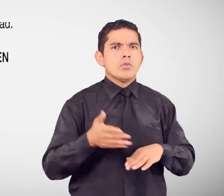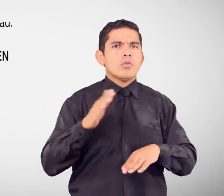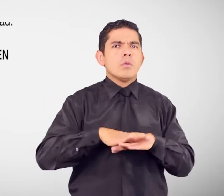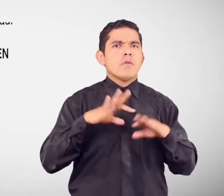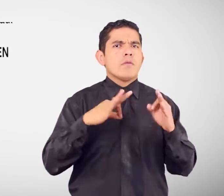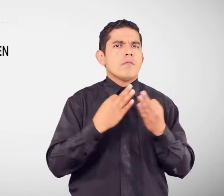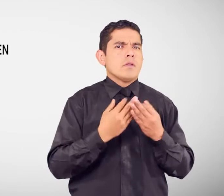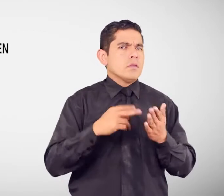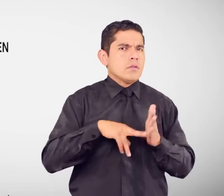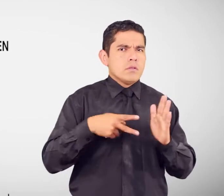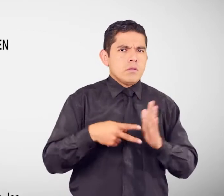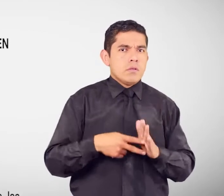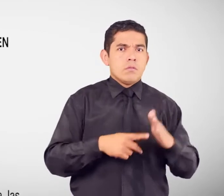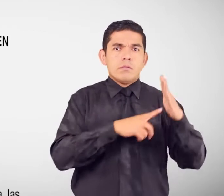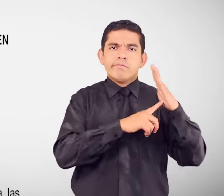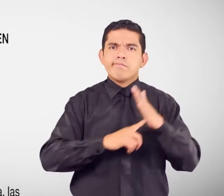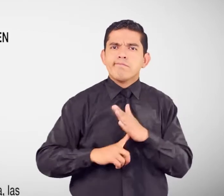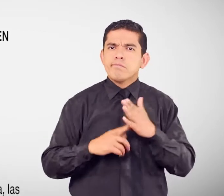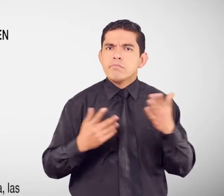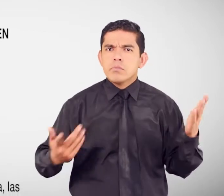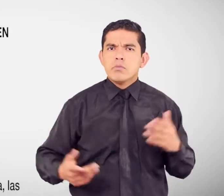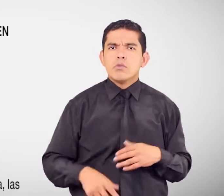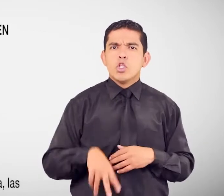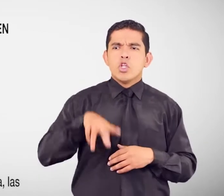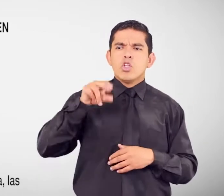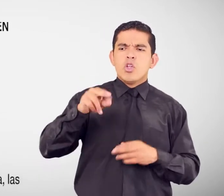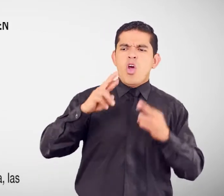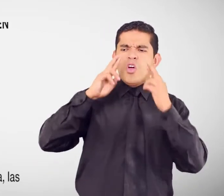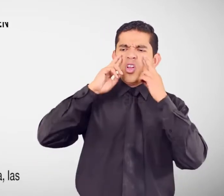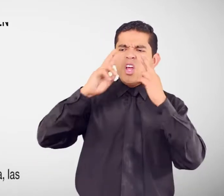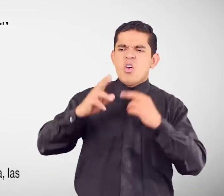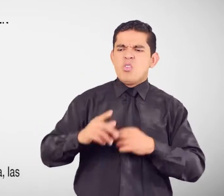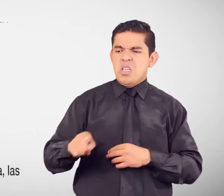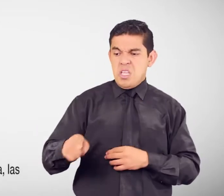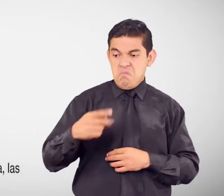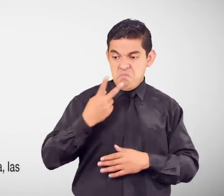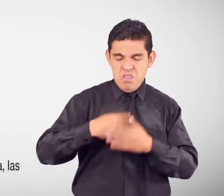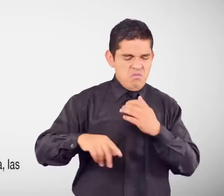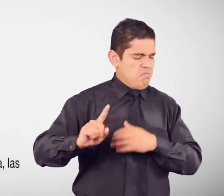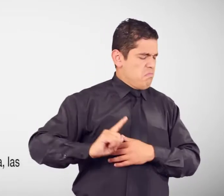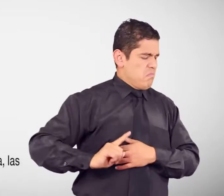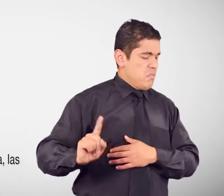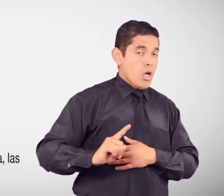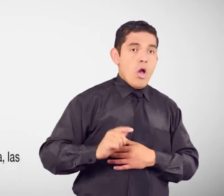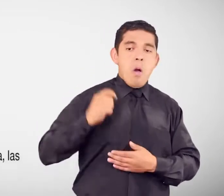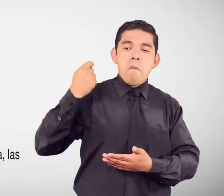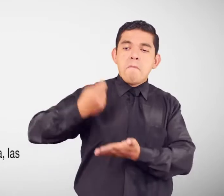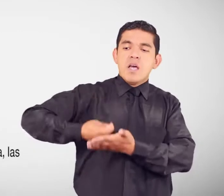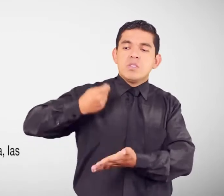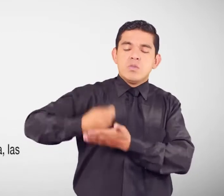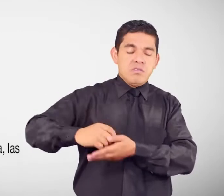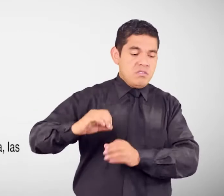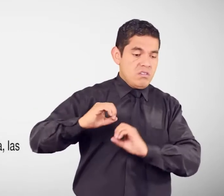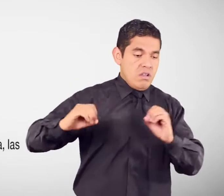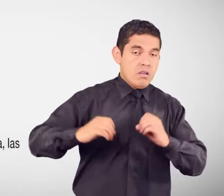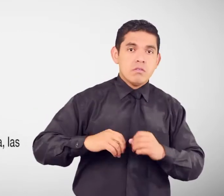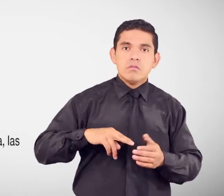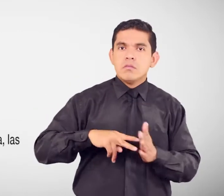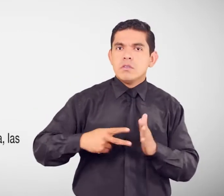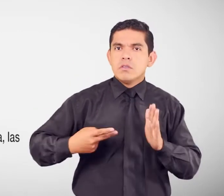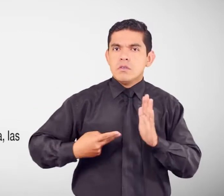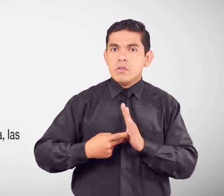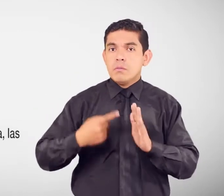la paternidad Y pensión De alimentos Que significa En caso de que No se reconozca La paternidad Hacia un menor